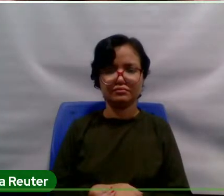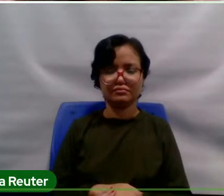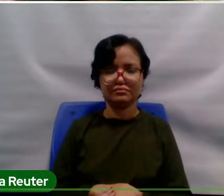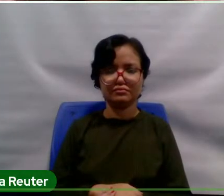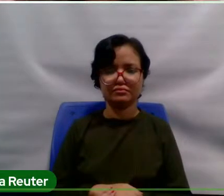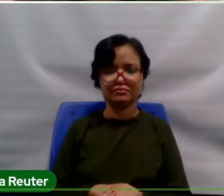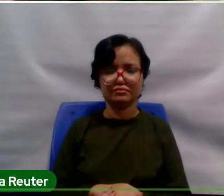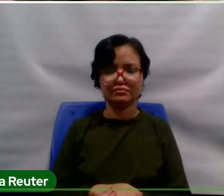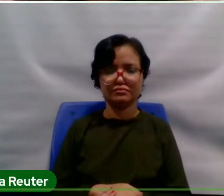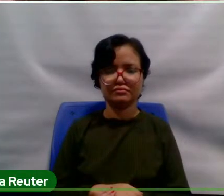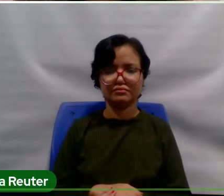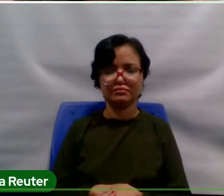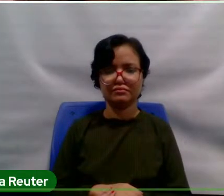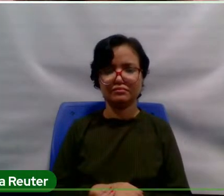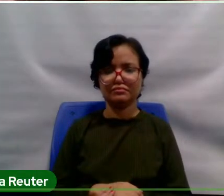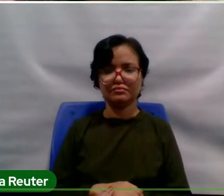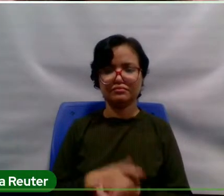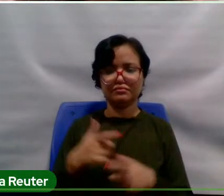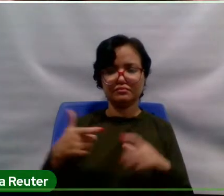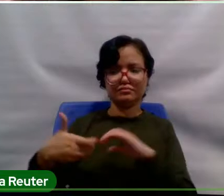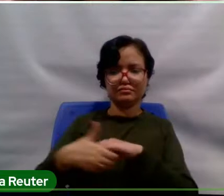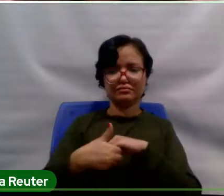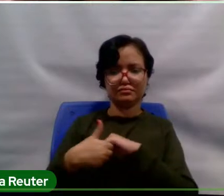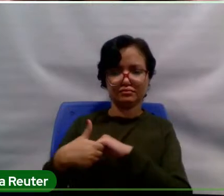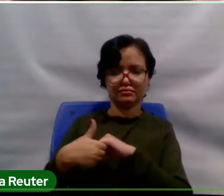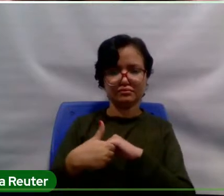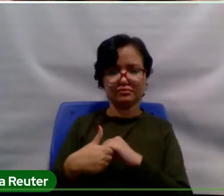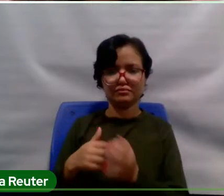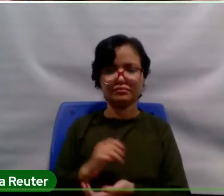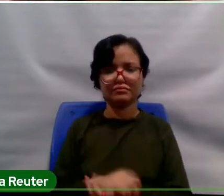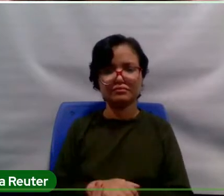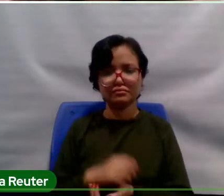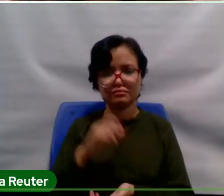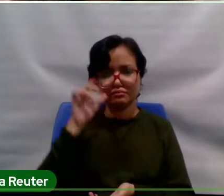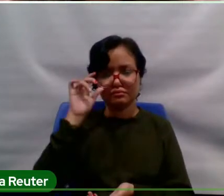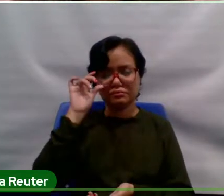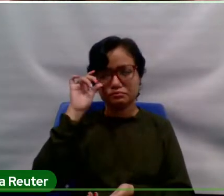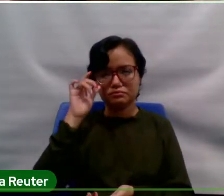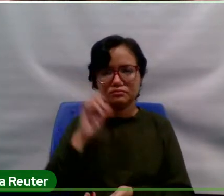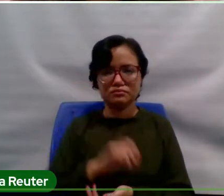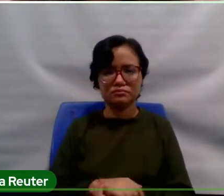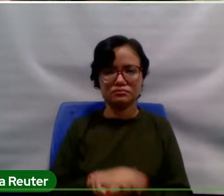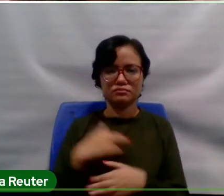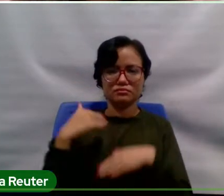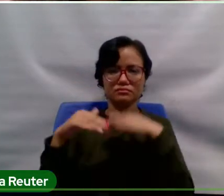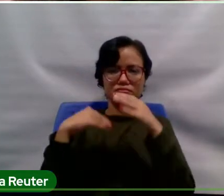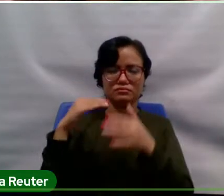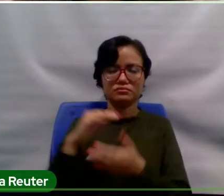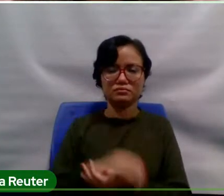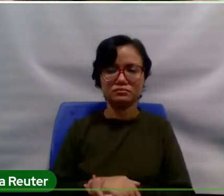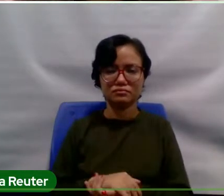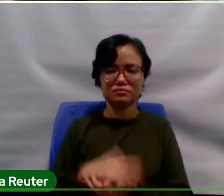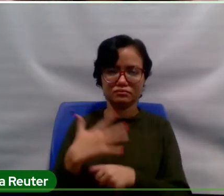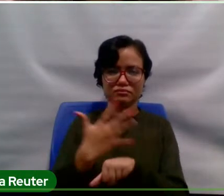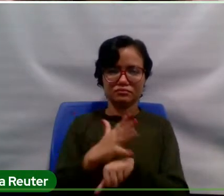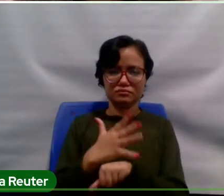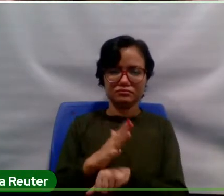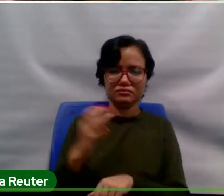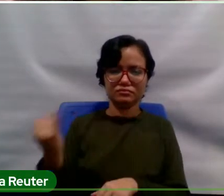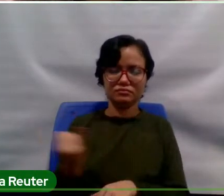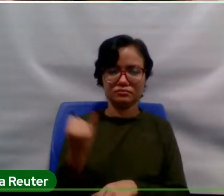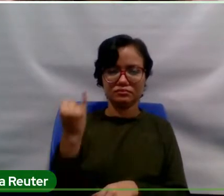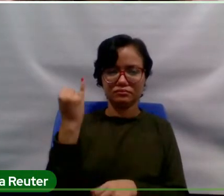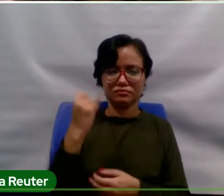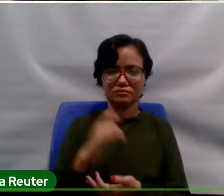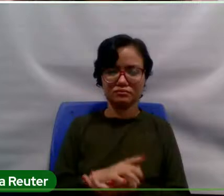parceria, né? Para a Propit. Que desenvolve ações muito importantes. E que